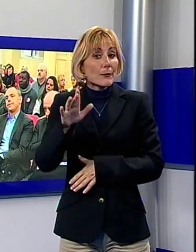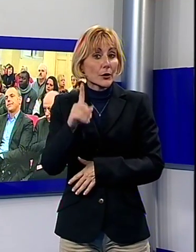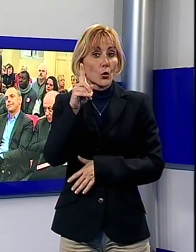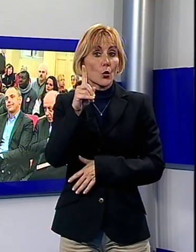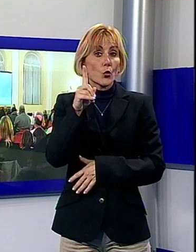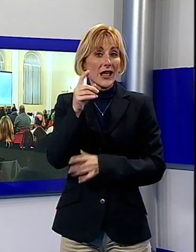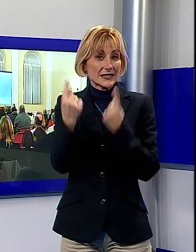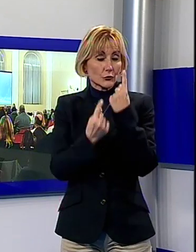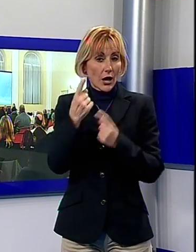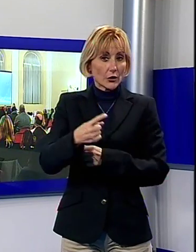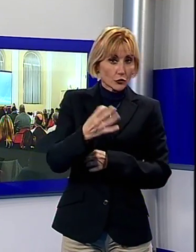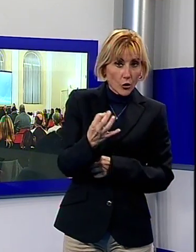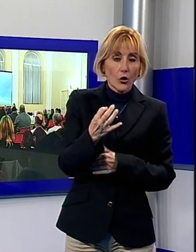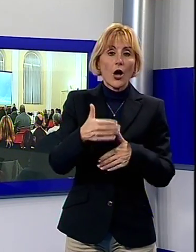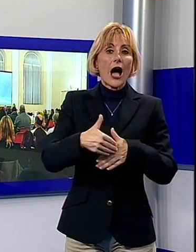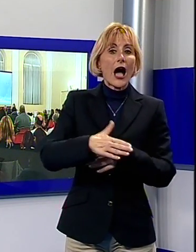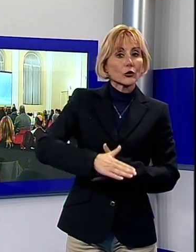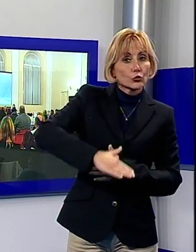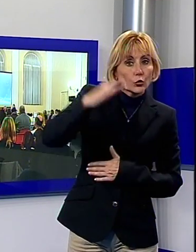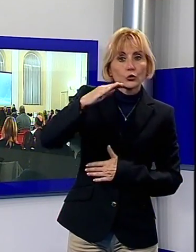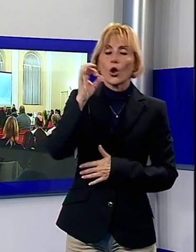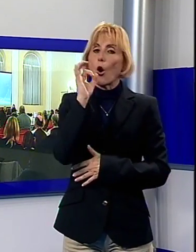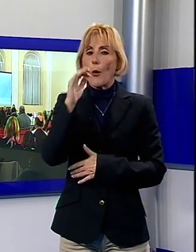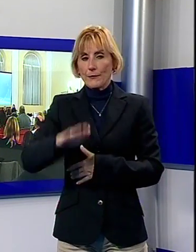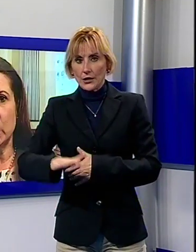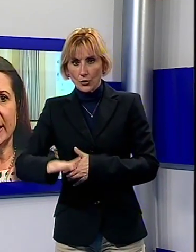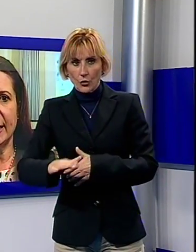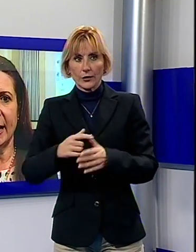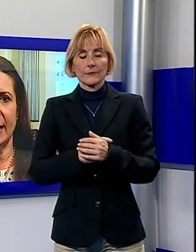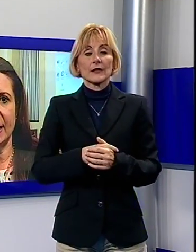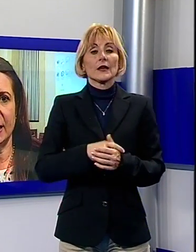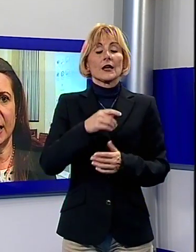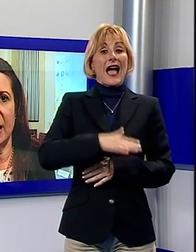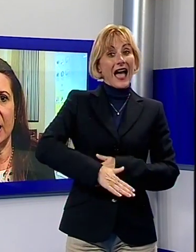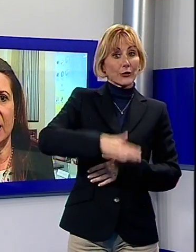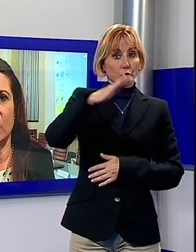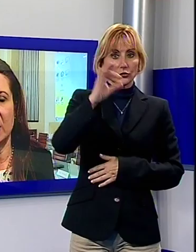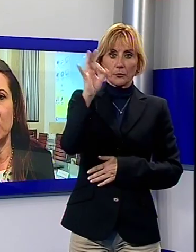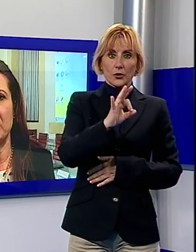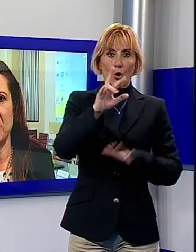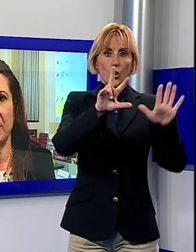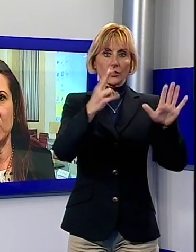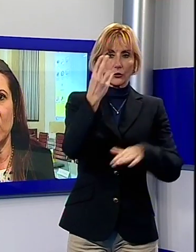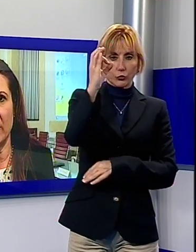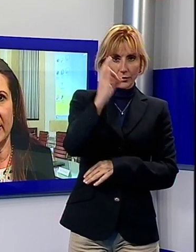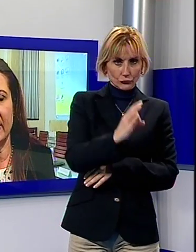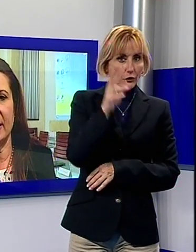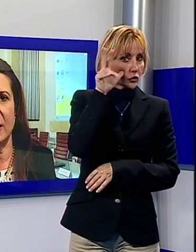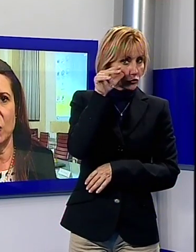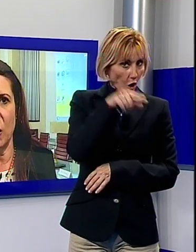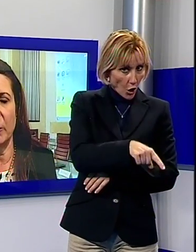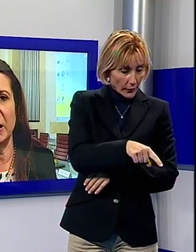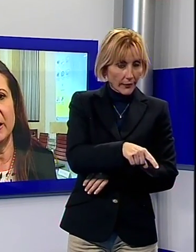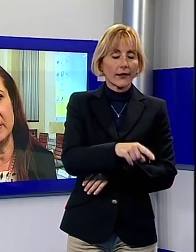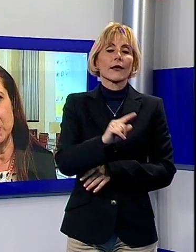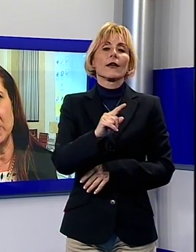di adulti o minori. La percentuale a livello degli adulti è di circa l'82% donne, il